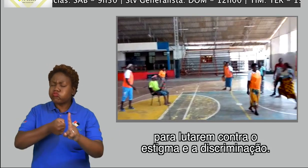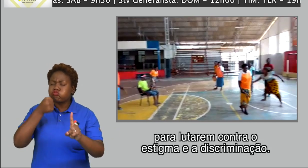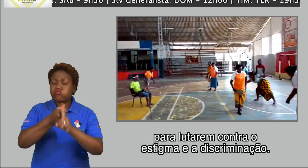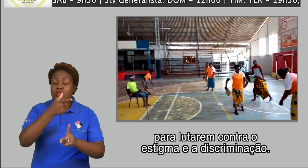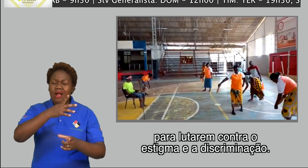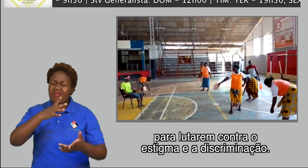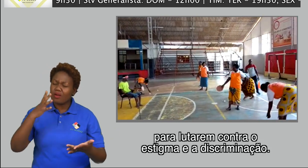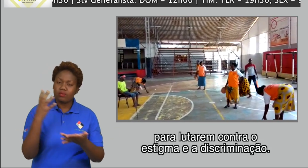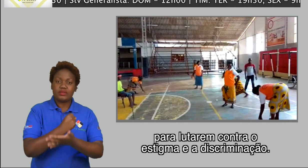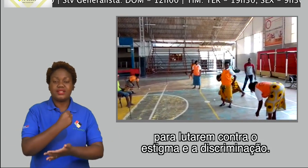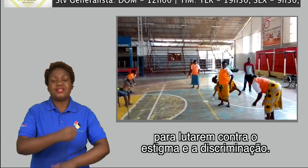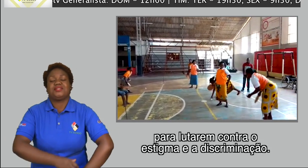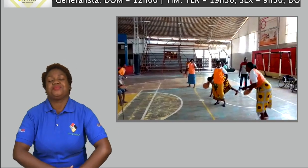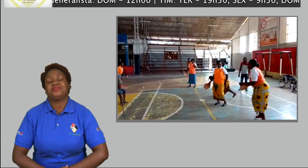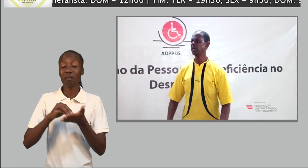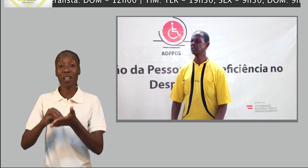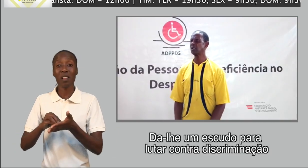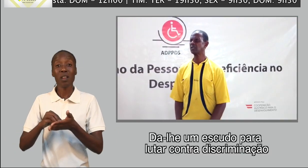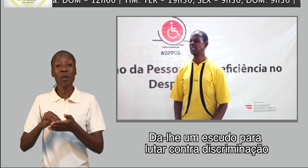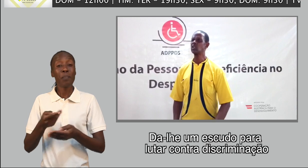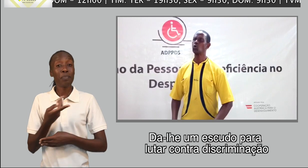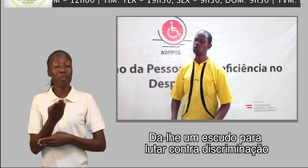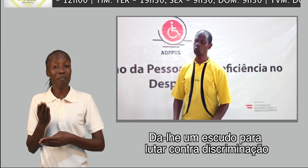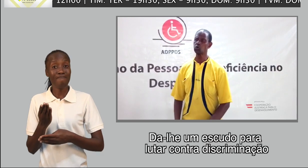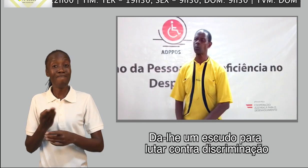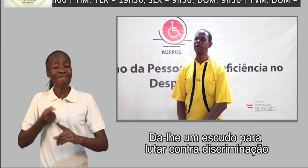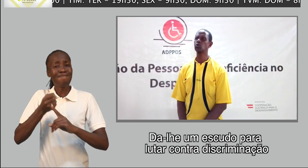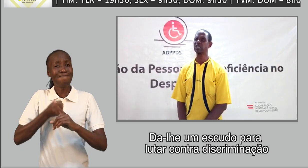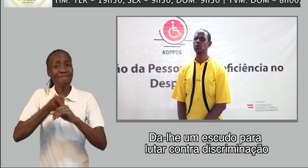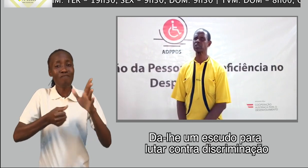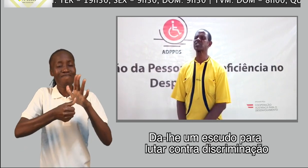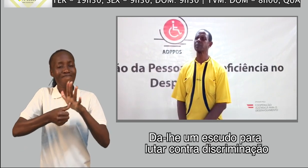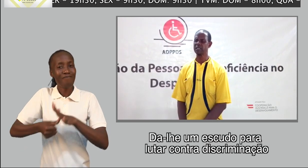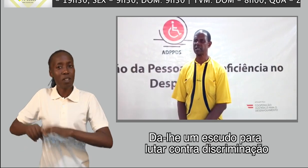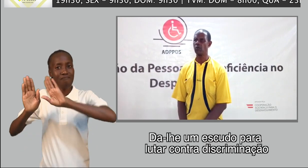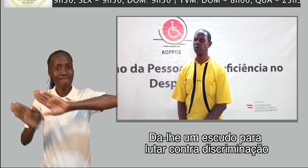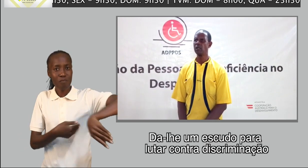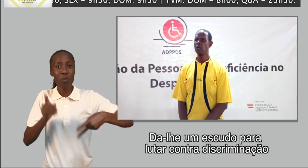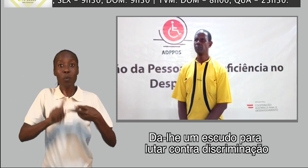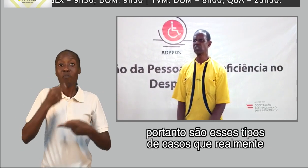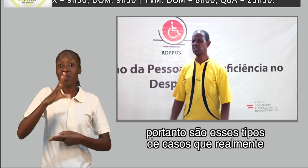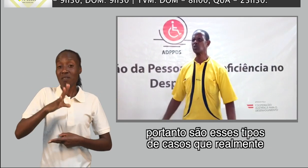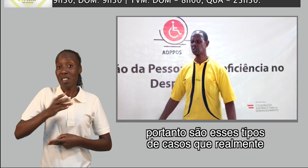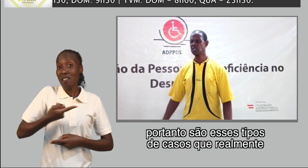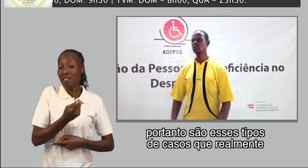estigma e a discriminação. Dá-lhe o escudo para lutar contra a discriminação. São os